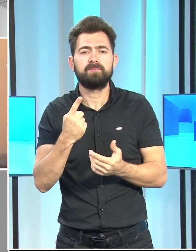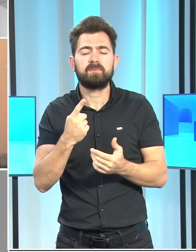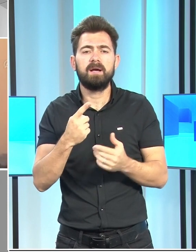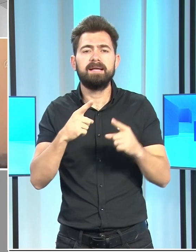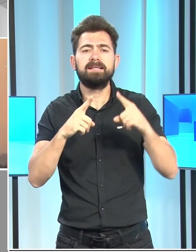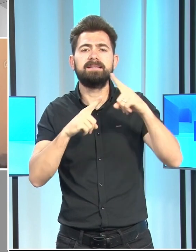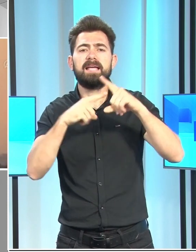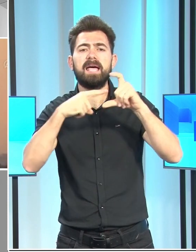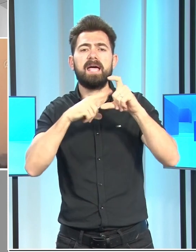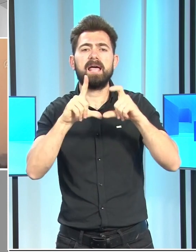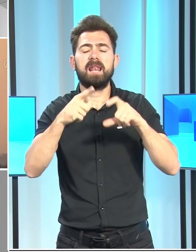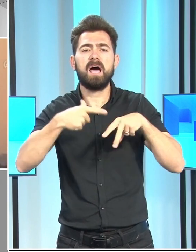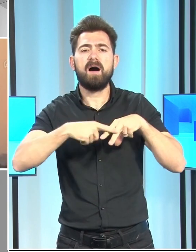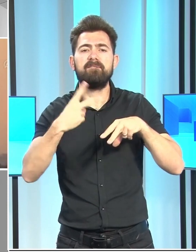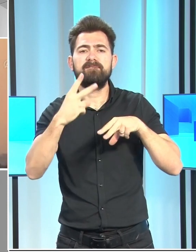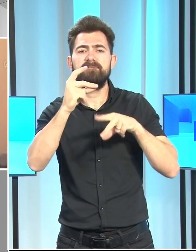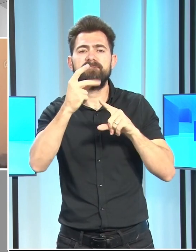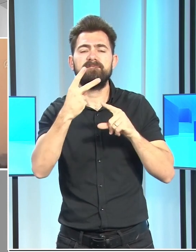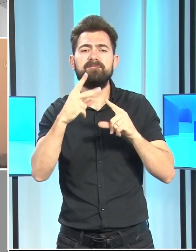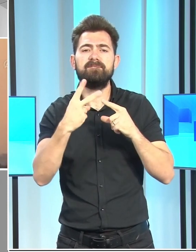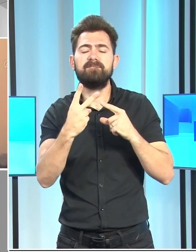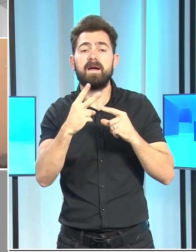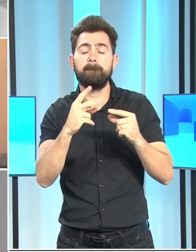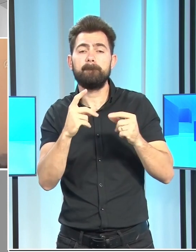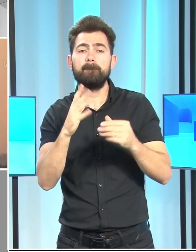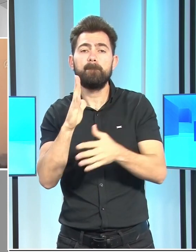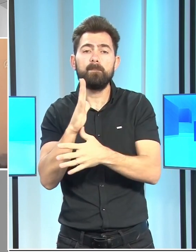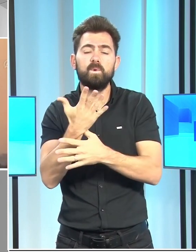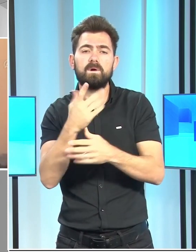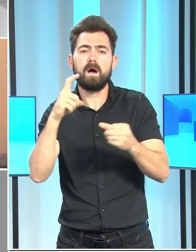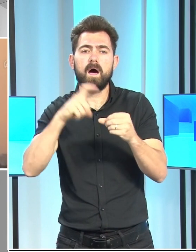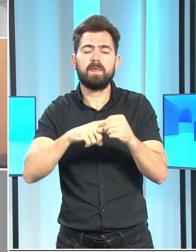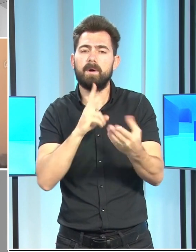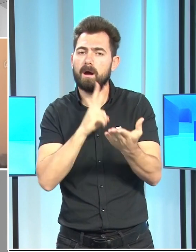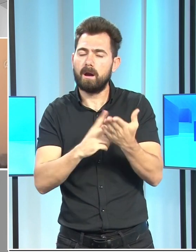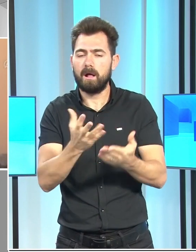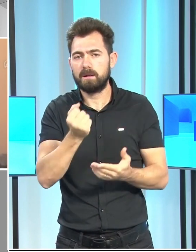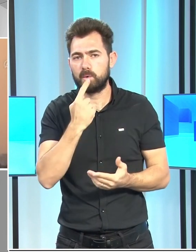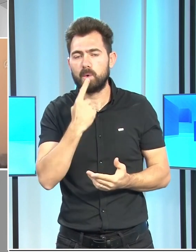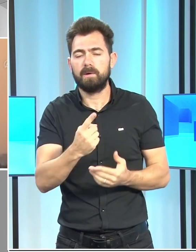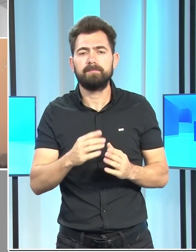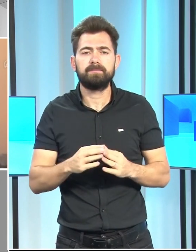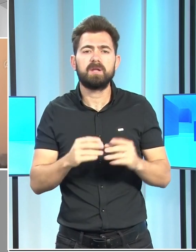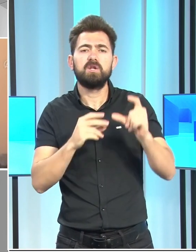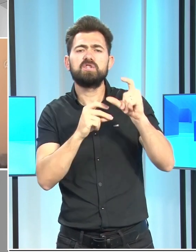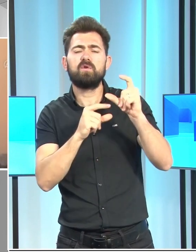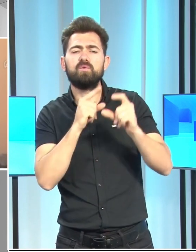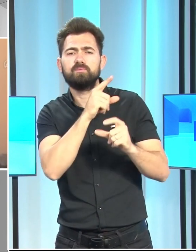Tel Aviv'e Büyükelçi Atama kararı aldıklarını açıkladı. Çavuşoğlu,